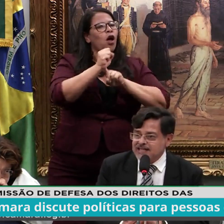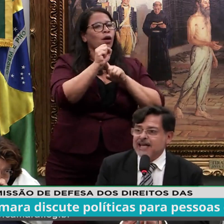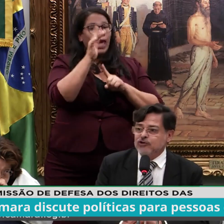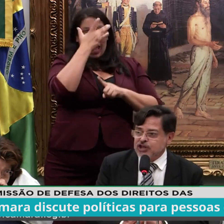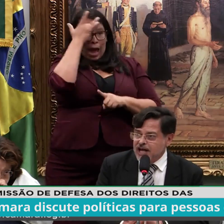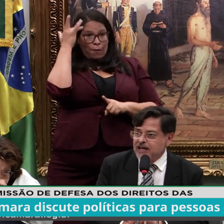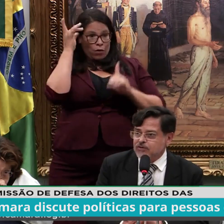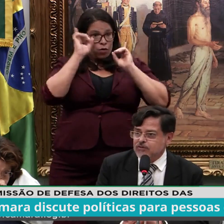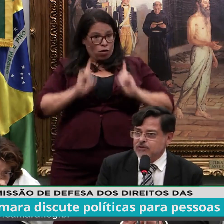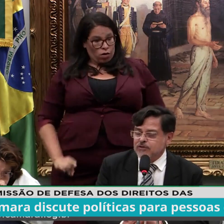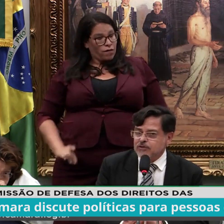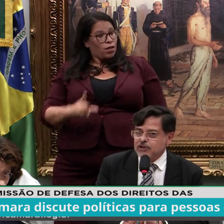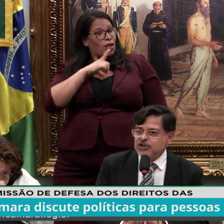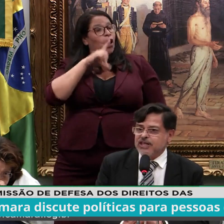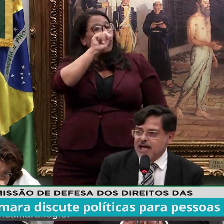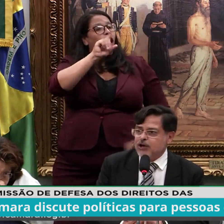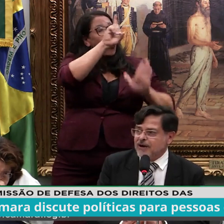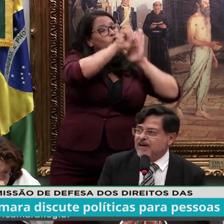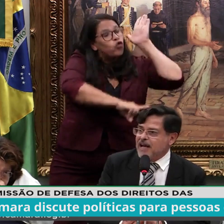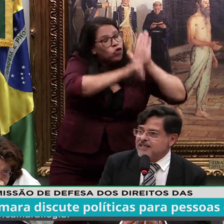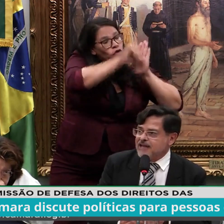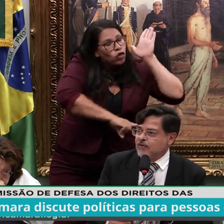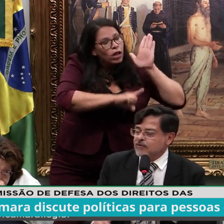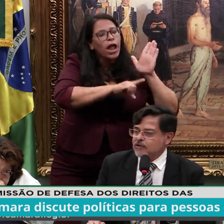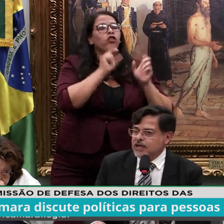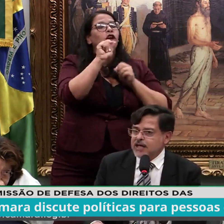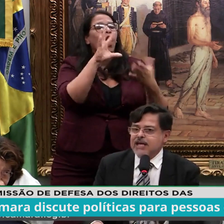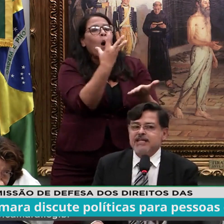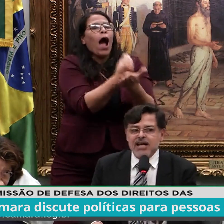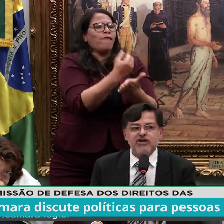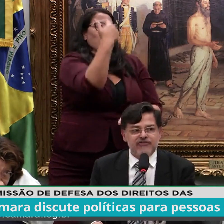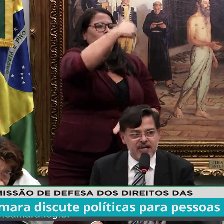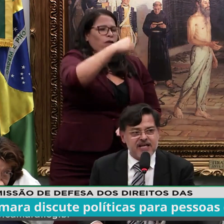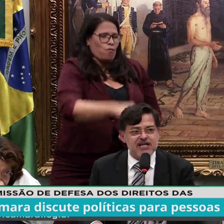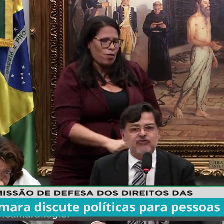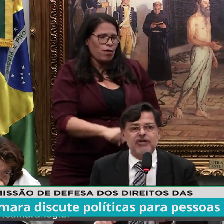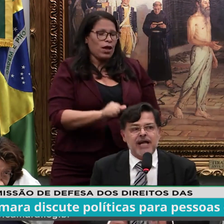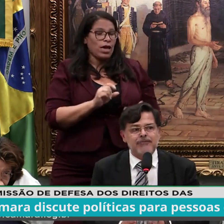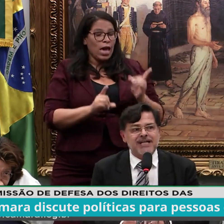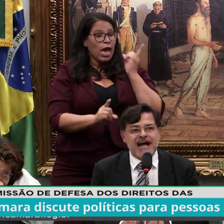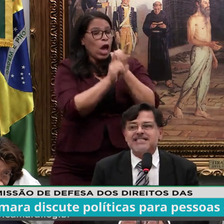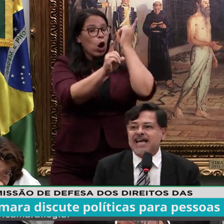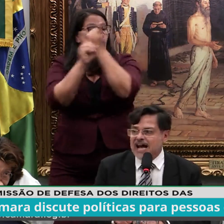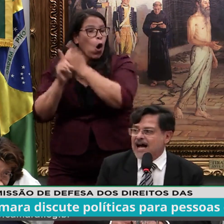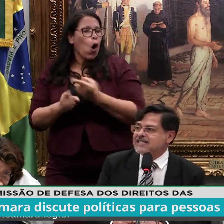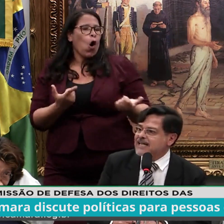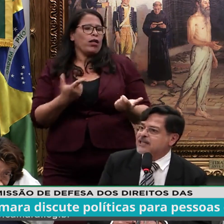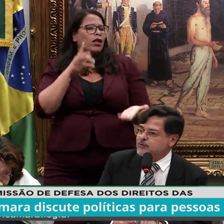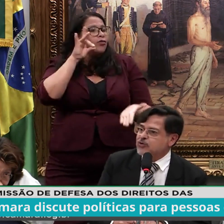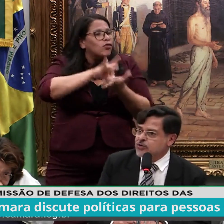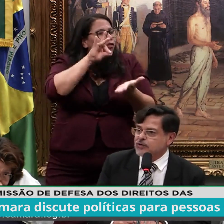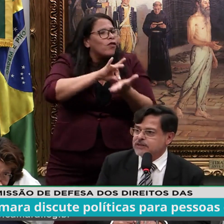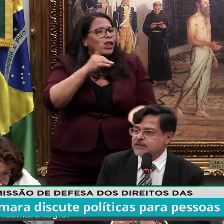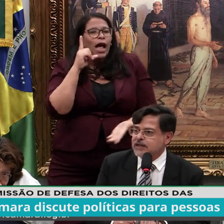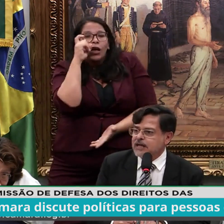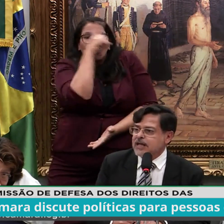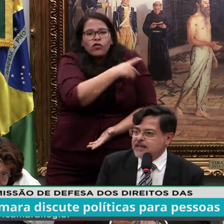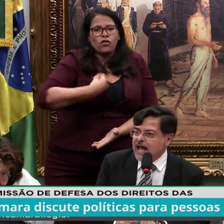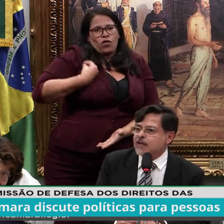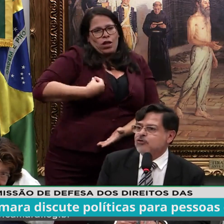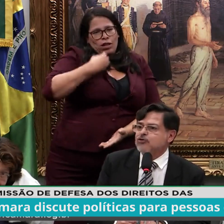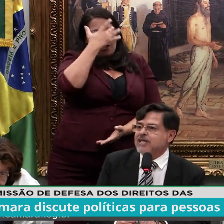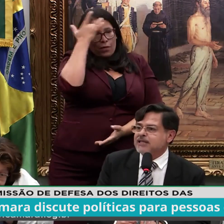deficiência ter o direito de ter uma avaliação que identifique as vulnerabilidades reais dessas pessoas